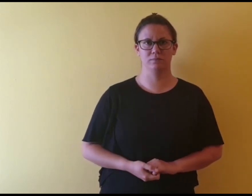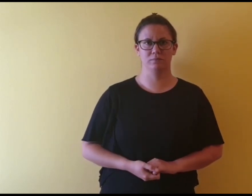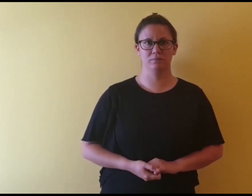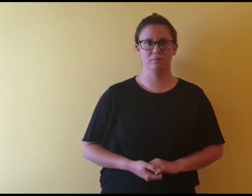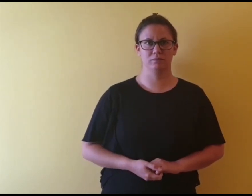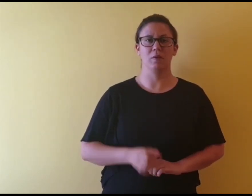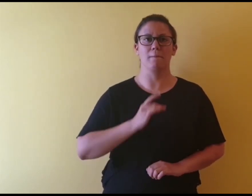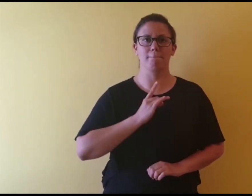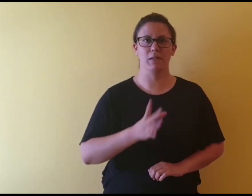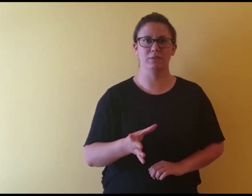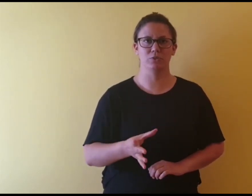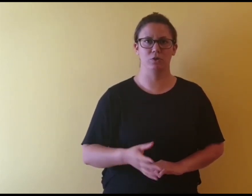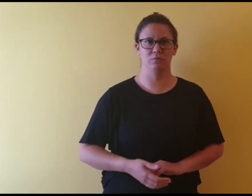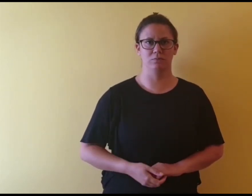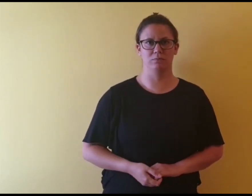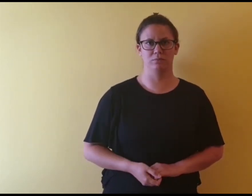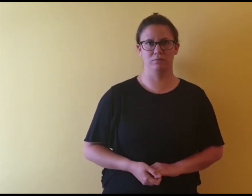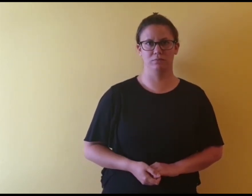Brži.